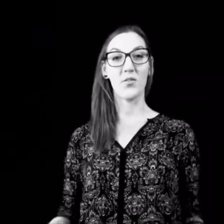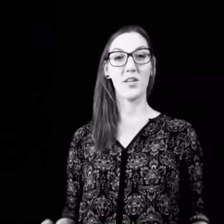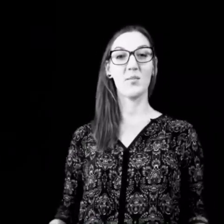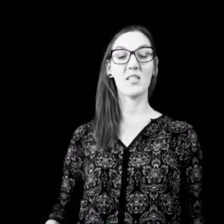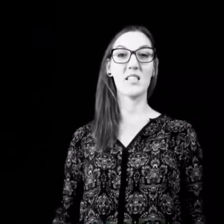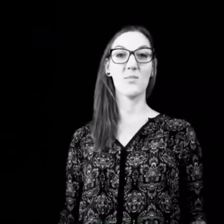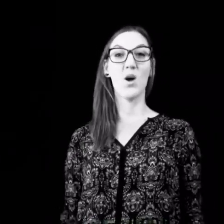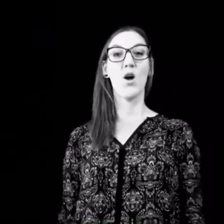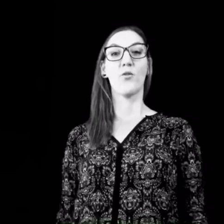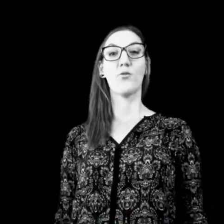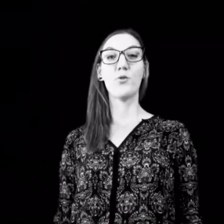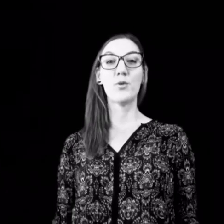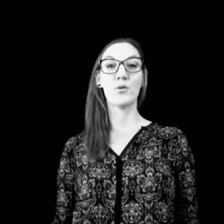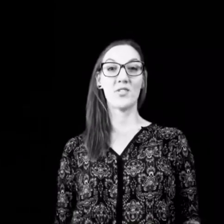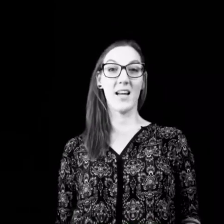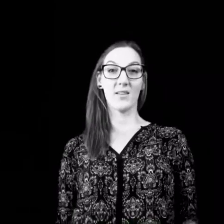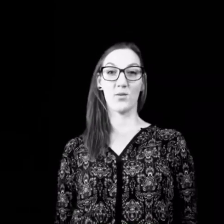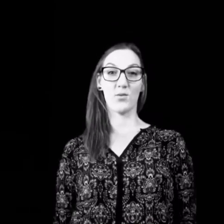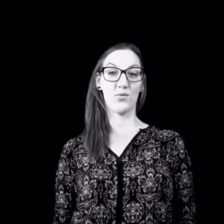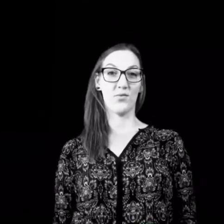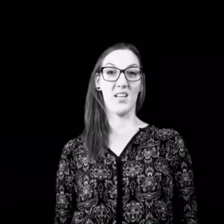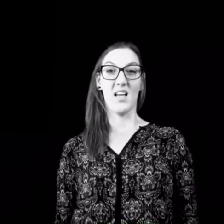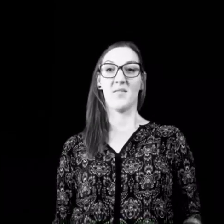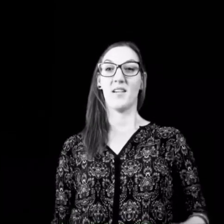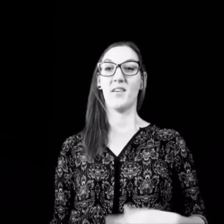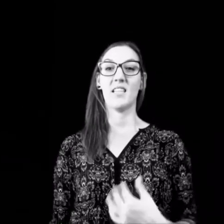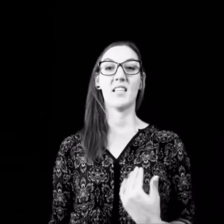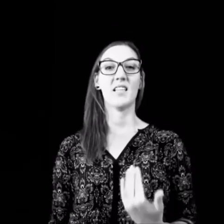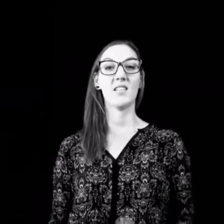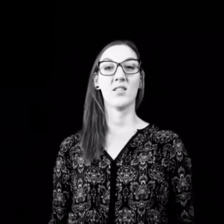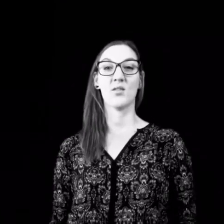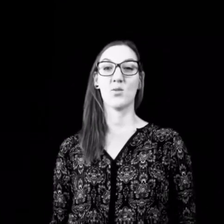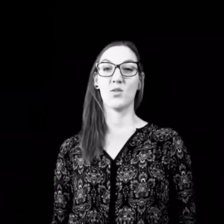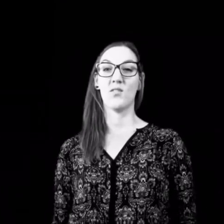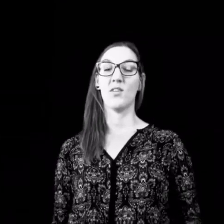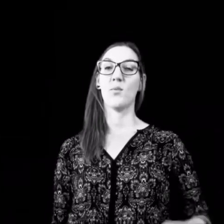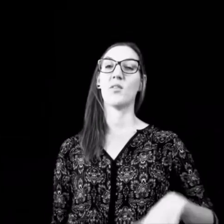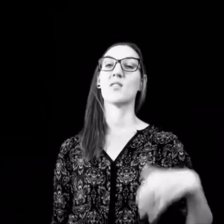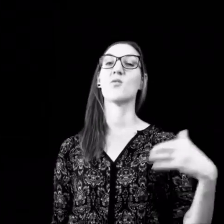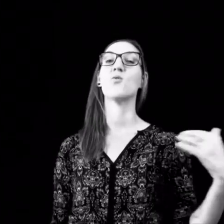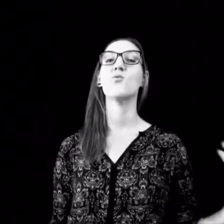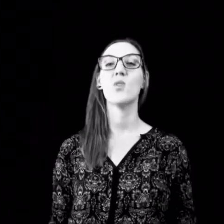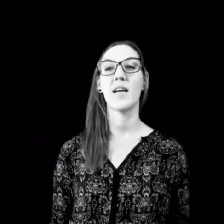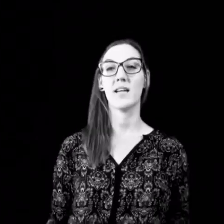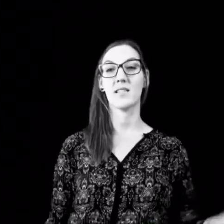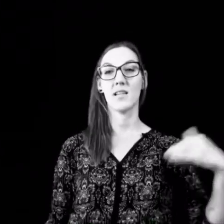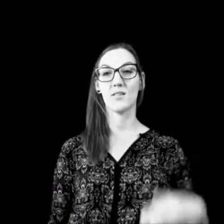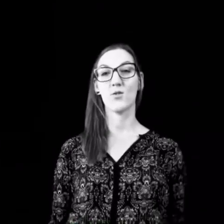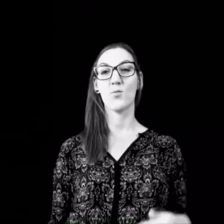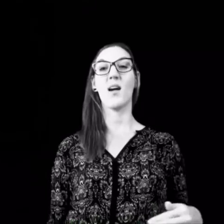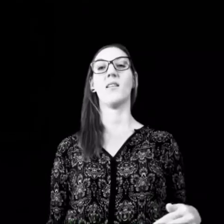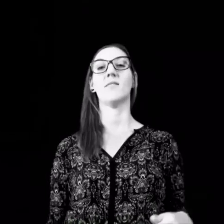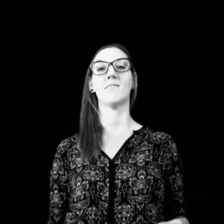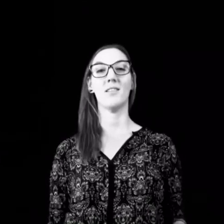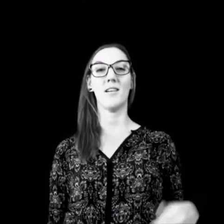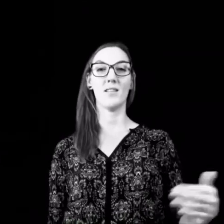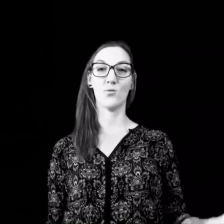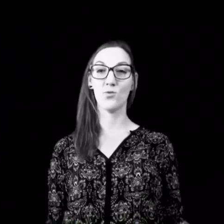wieder mit diesem Fühlen und Denken zu tun. Weil wenn ich nicht intrinsisch motiviert bin, das nur extrinsisch mache, also nur